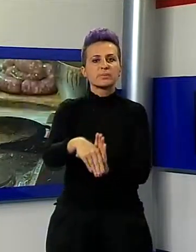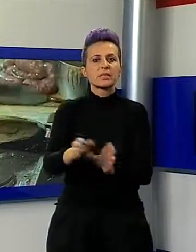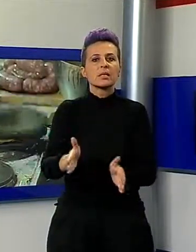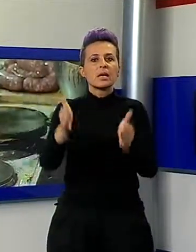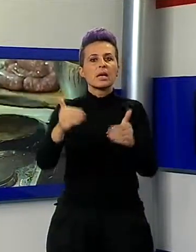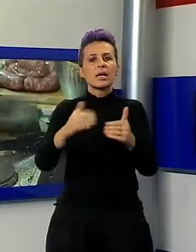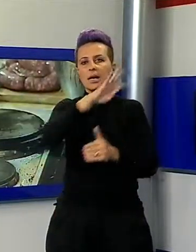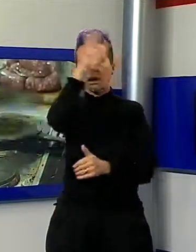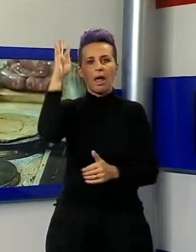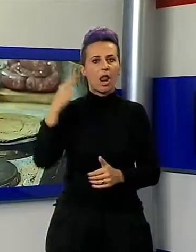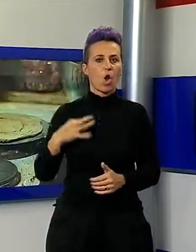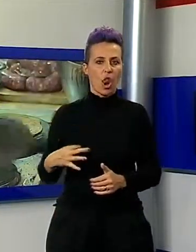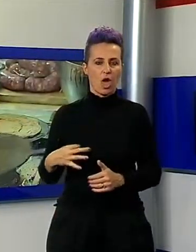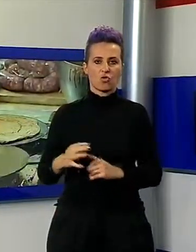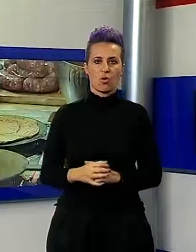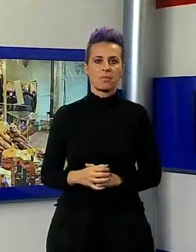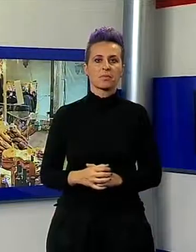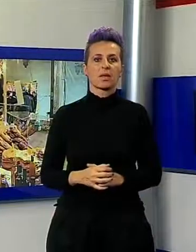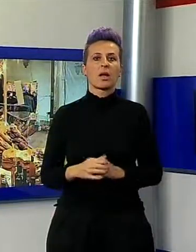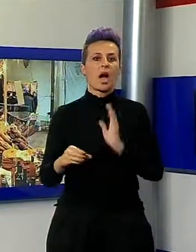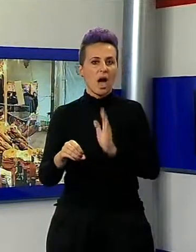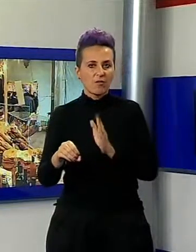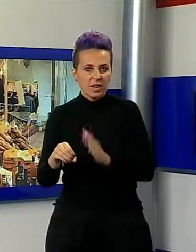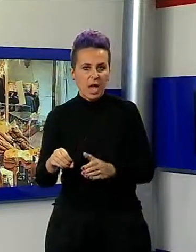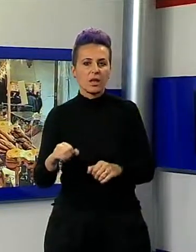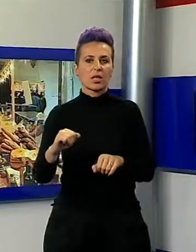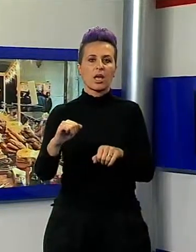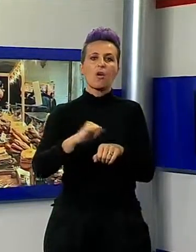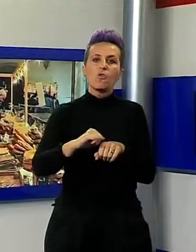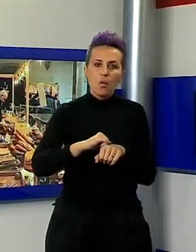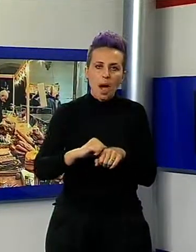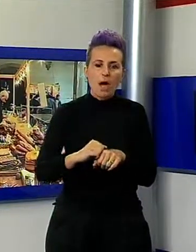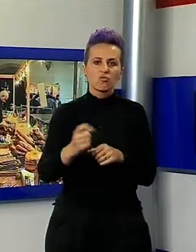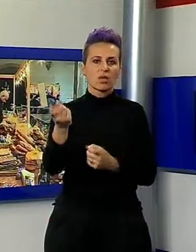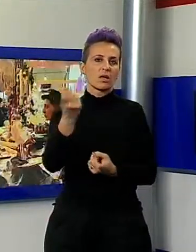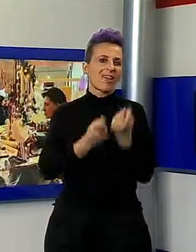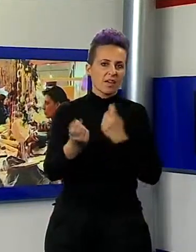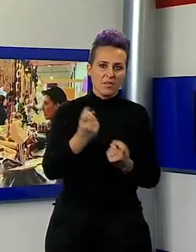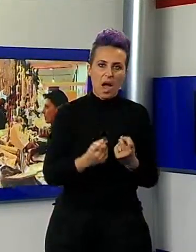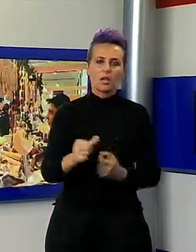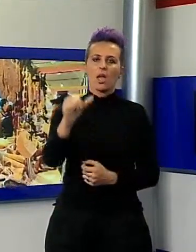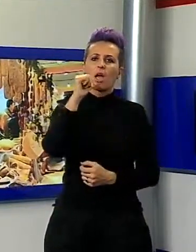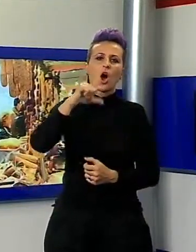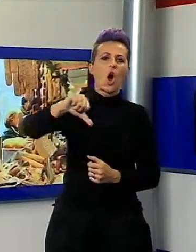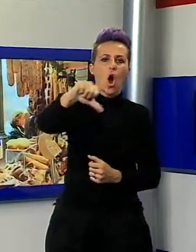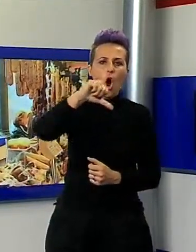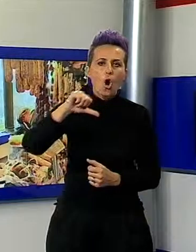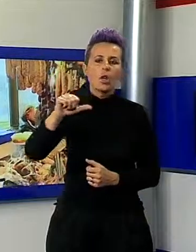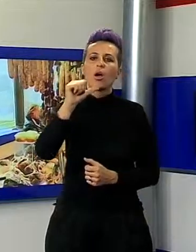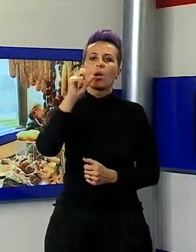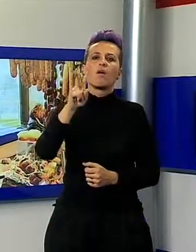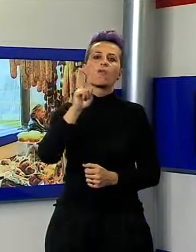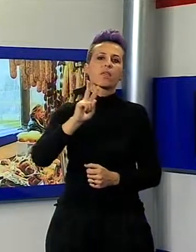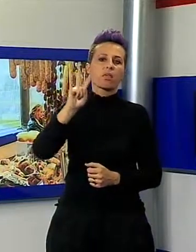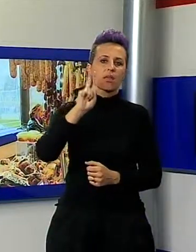storico del capoluogo. Insaccati, formaggio e derivati, olio, vino, miele, pane, chi più ne ha più ne metta. Il